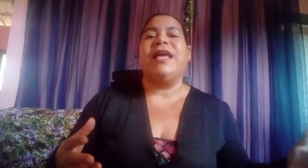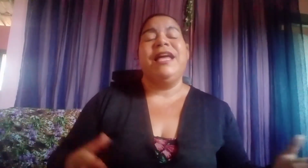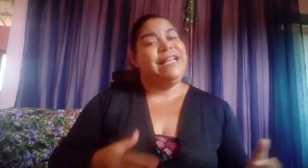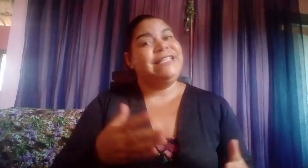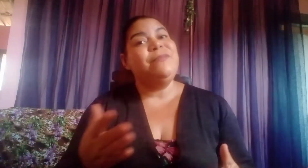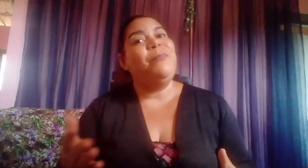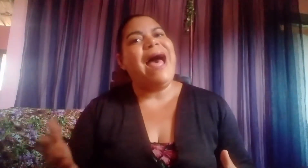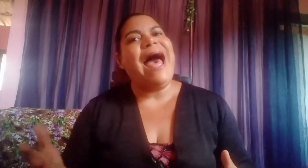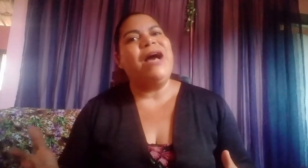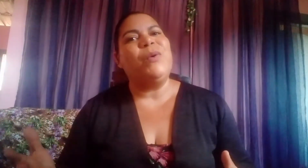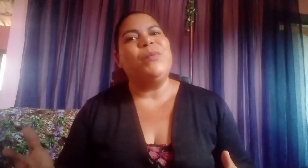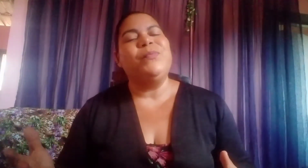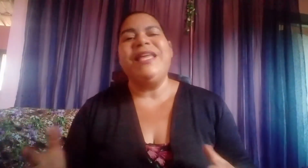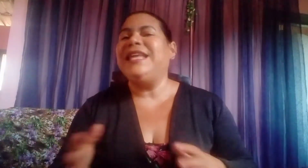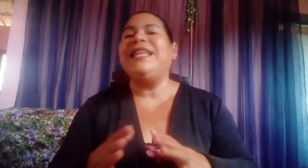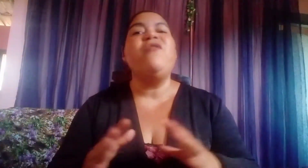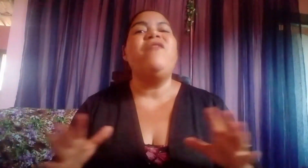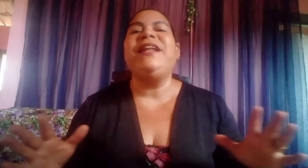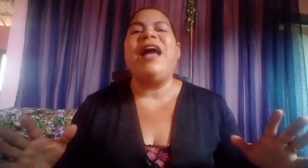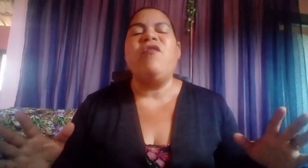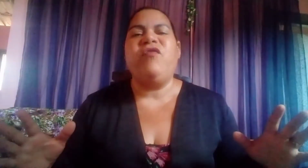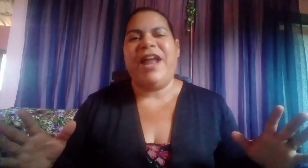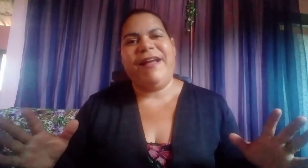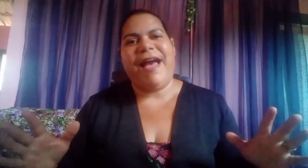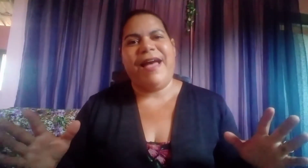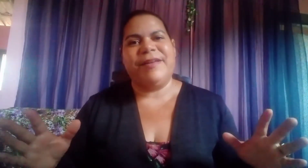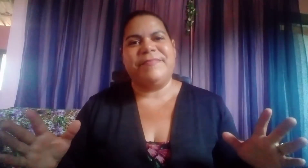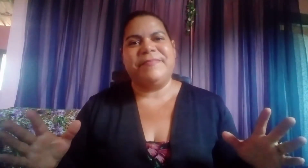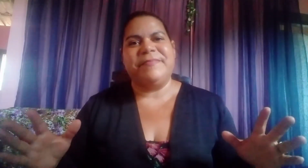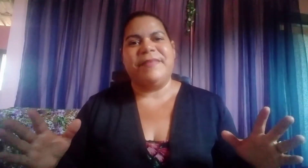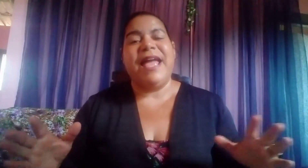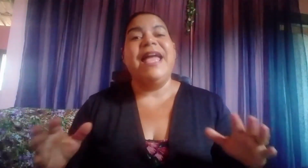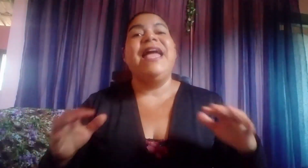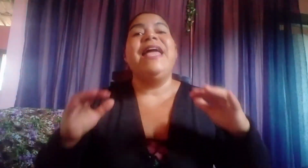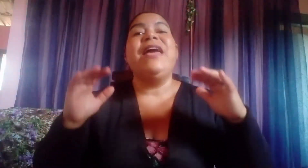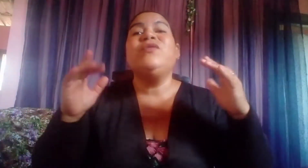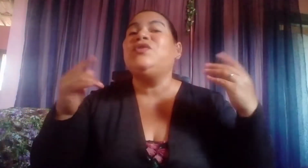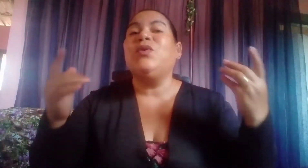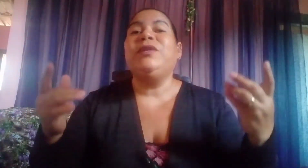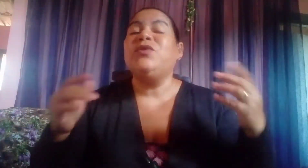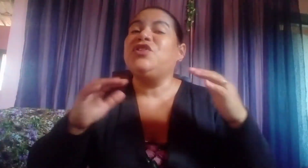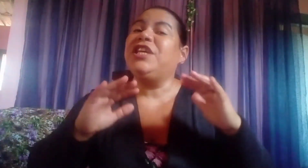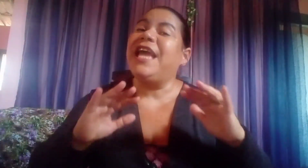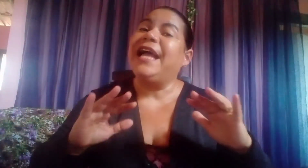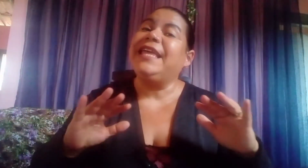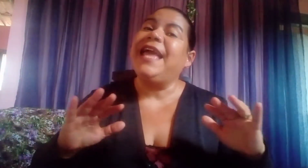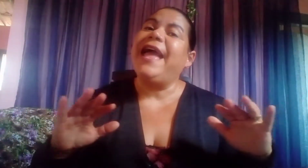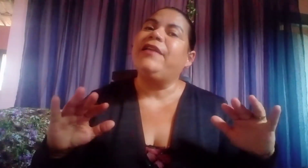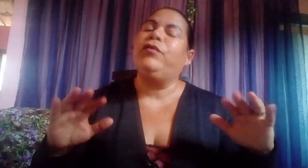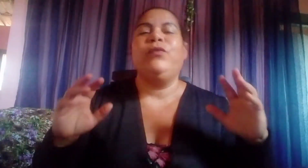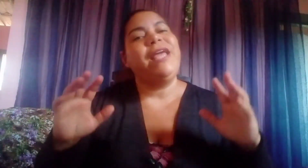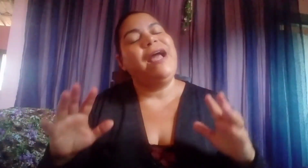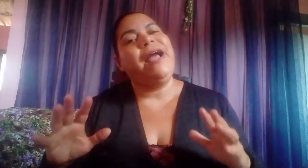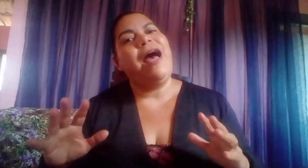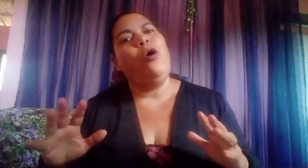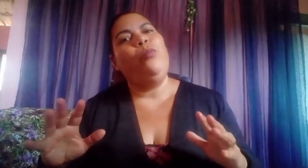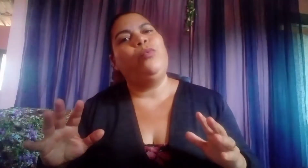nesse barco, e não vai naufragar. Eu sou Deus que aquieto, que acalmo,